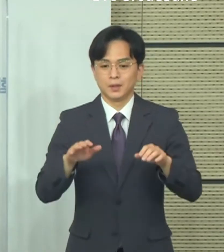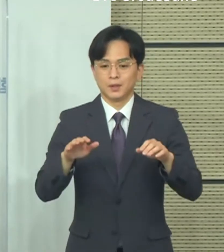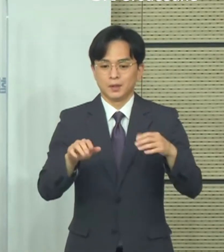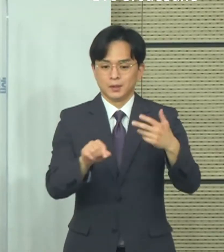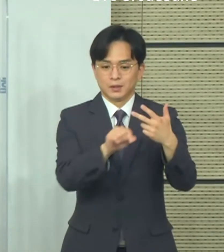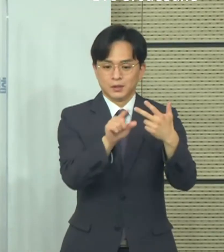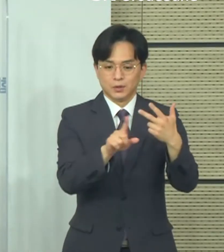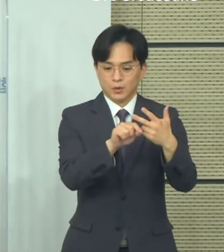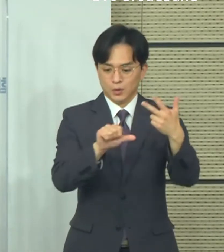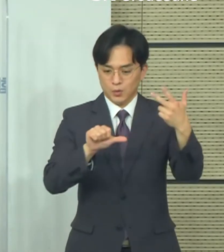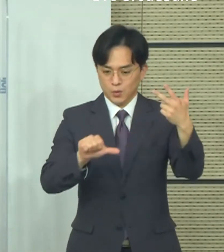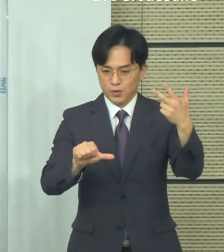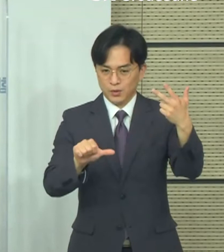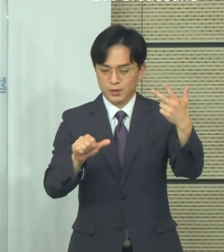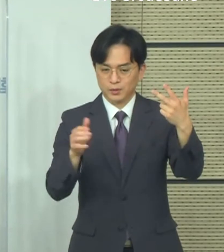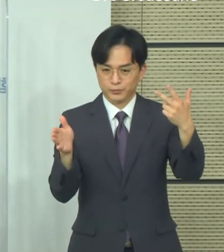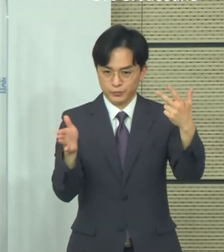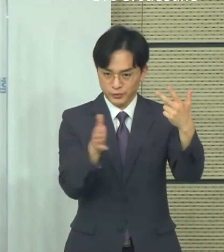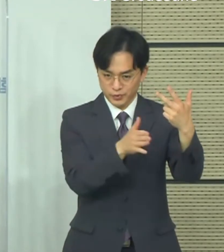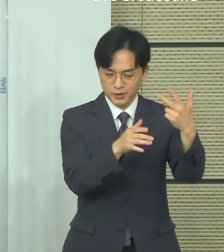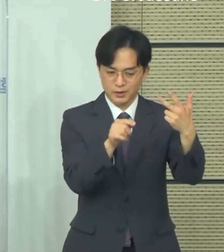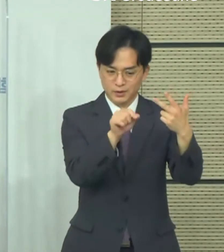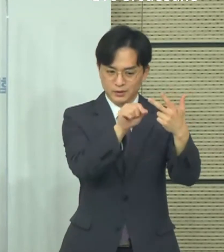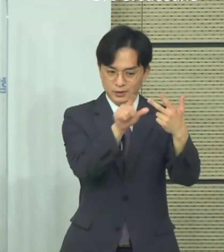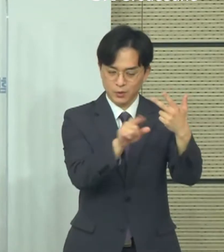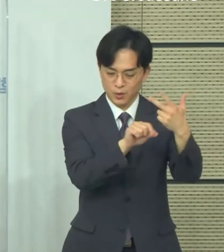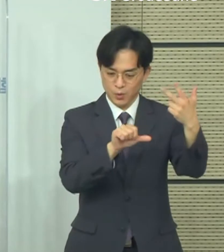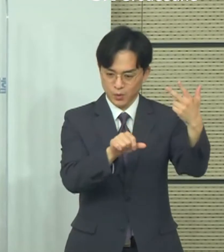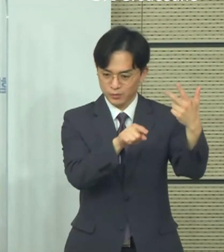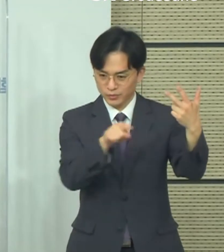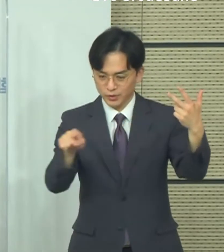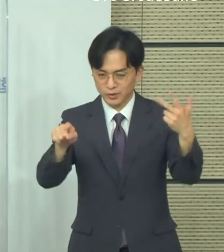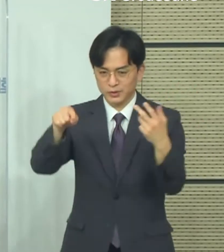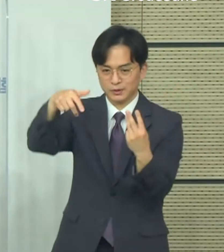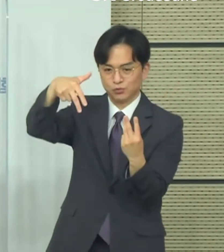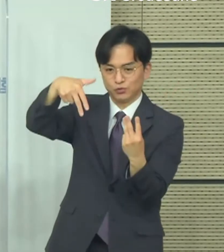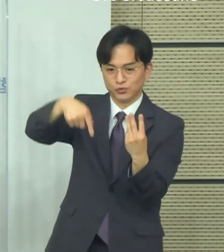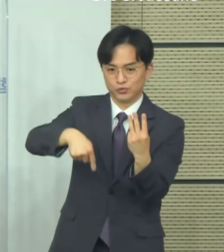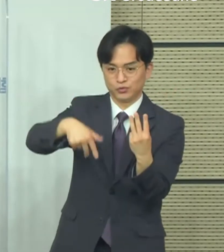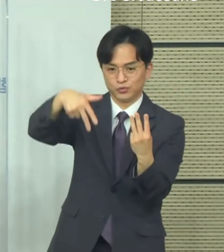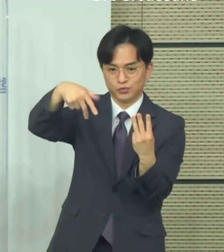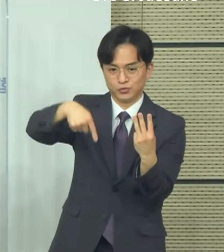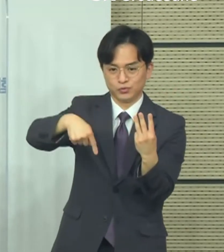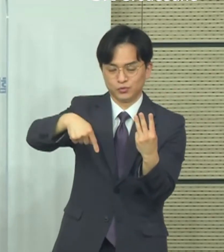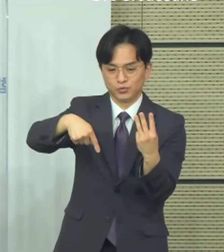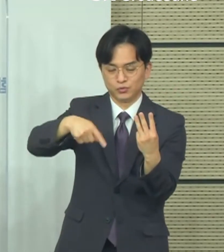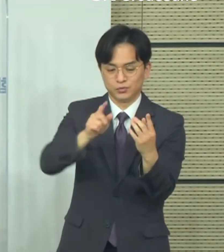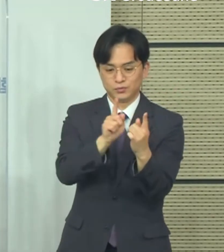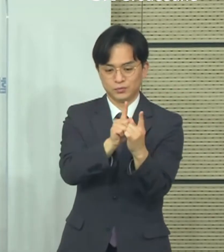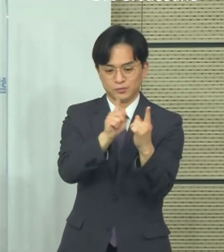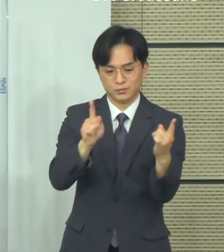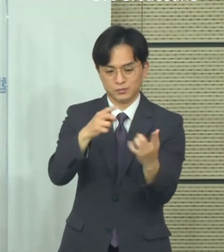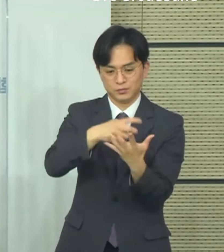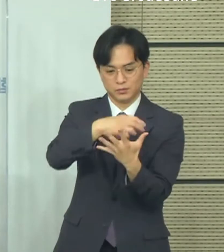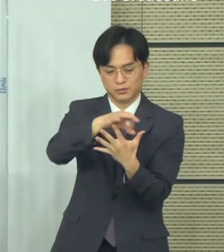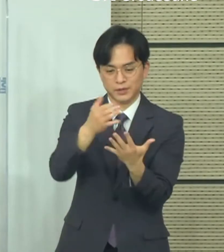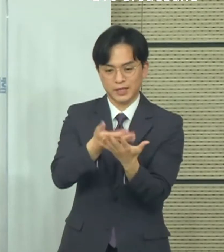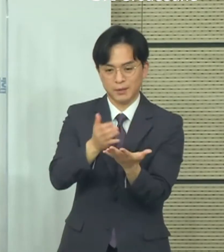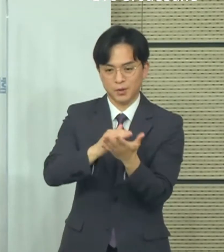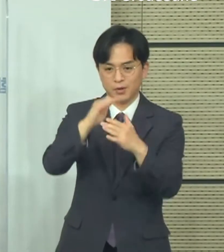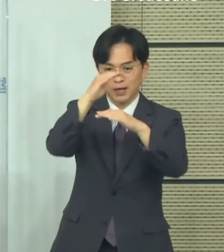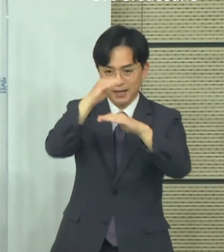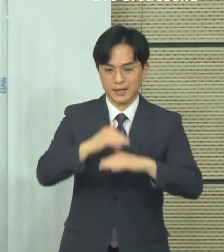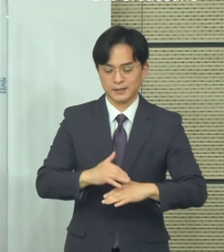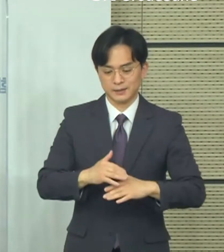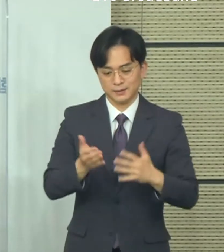3주간의 거리 두기 개편안을 적용하기 전까지의 시간들이 있기 때문에 향후 2,